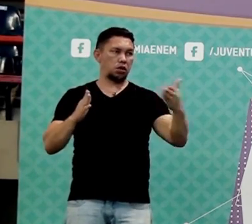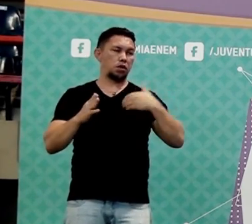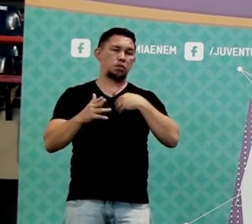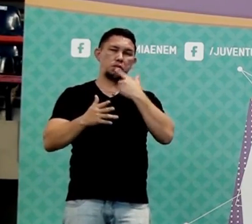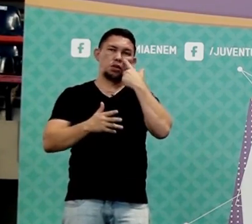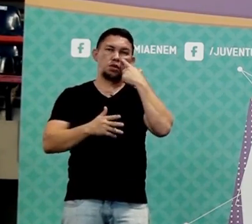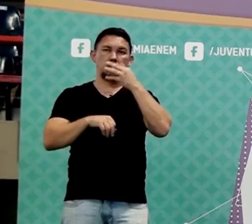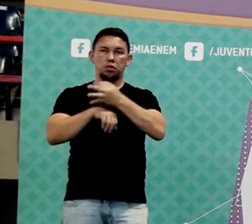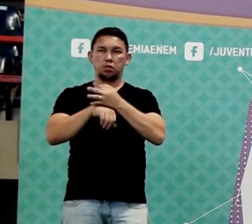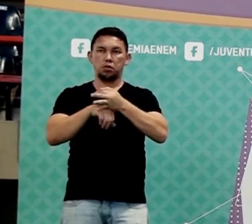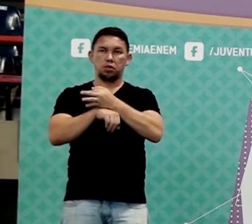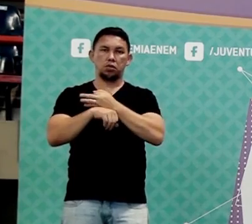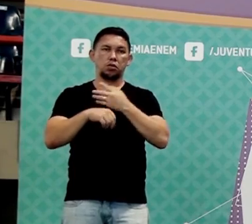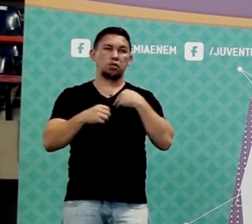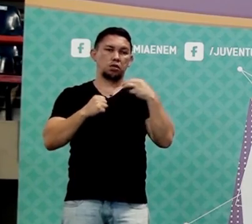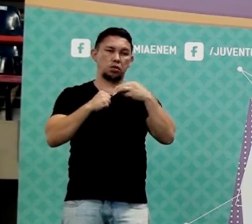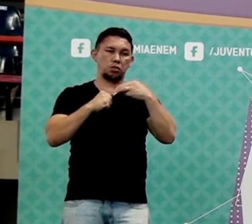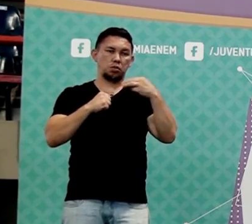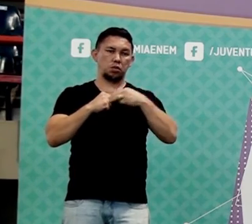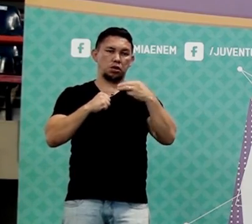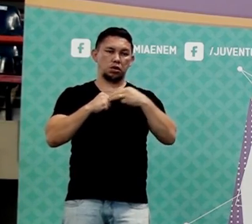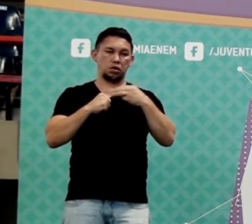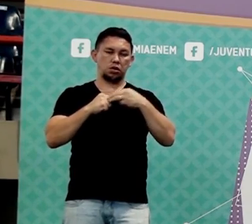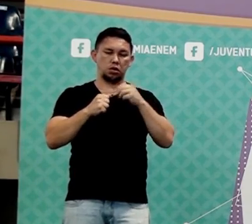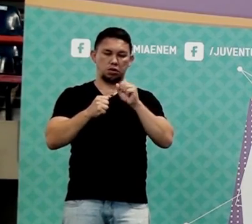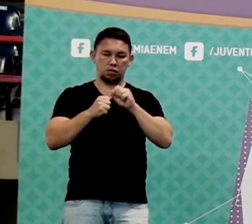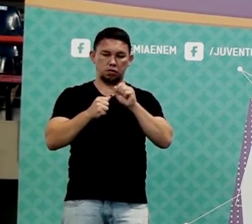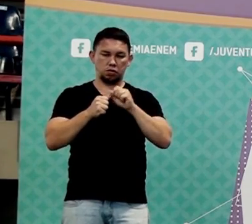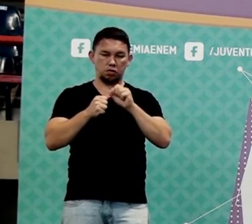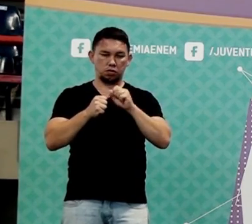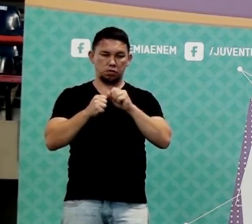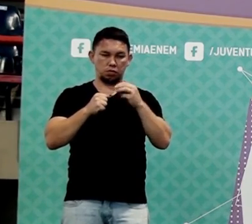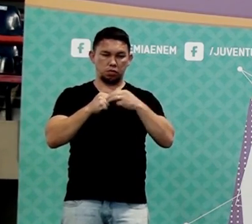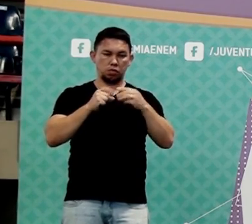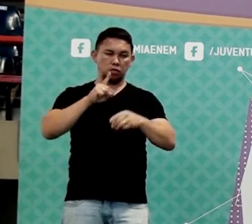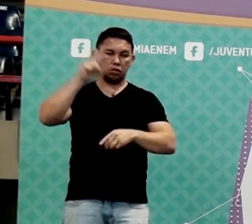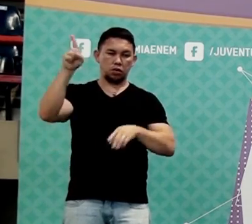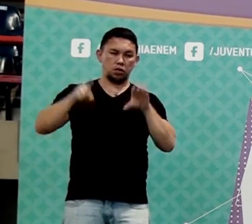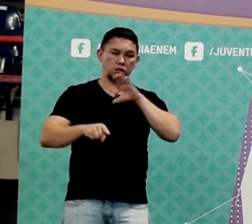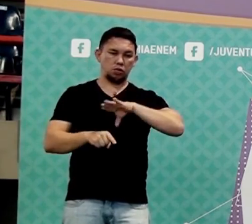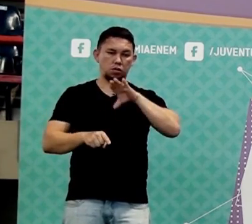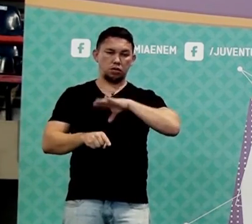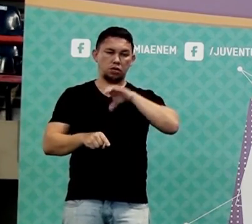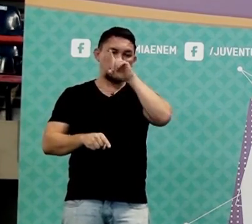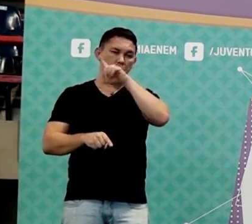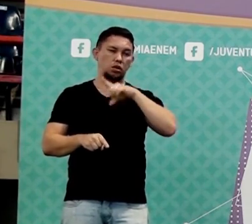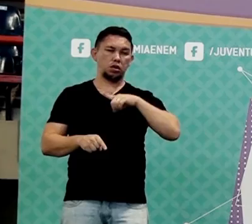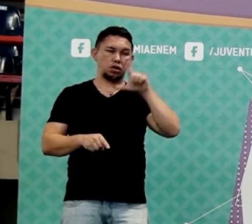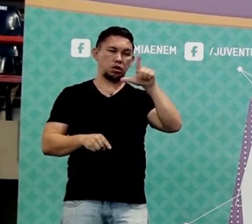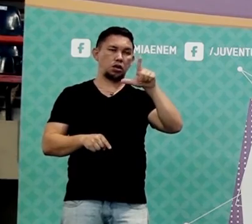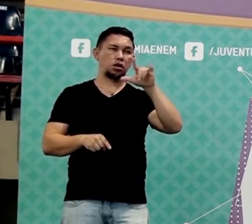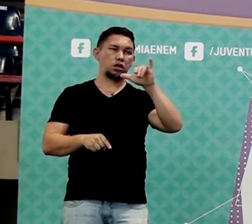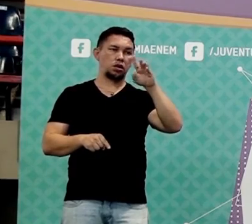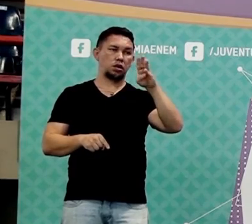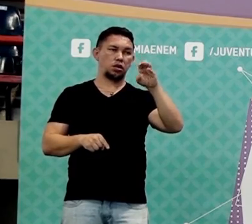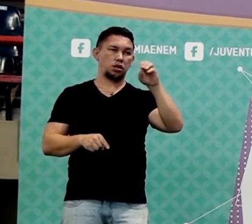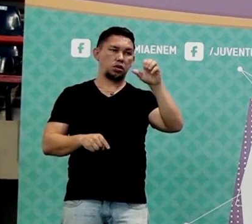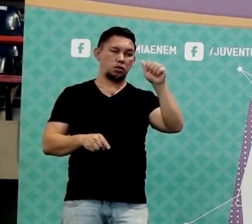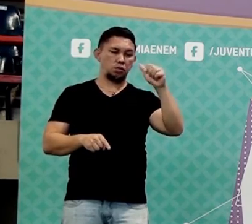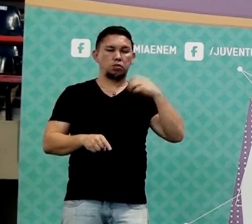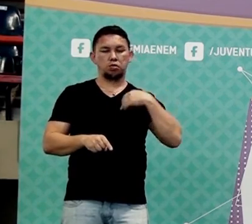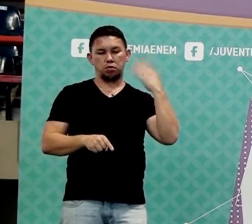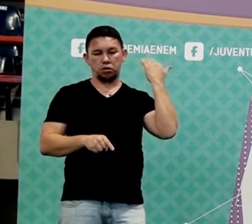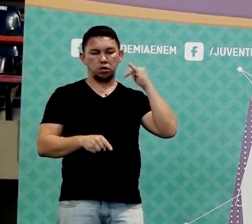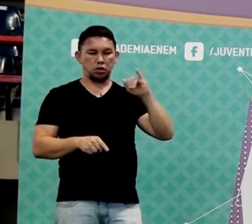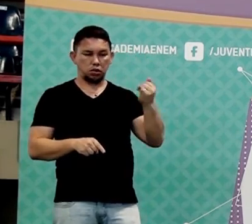mês de julho agora, eu tô fazendo meu mestrado em educação. Eu faço esse mestrado em Portugal, lá em Lisboa. No meio de janeiro eu fiz a primeira parte do